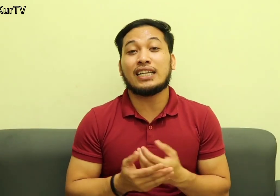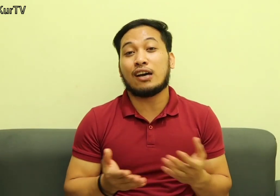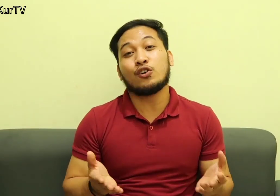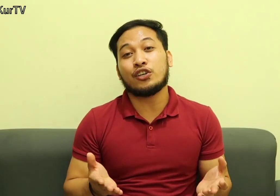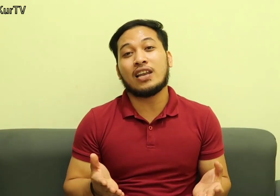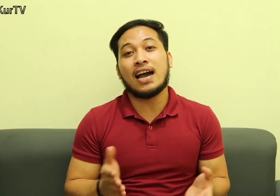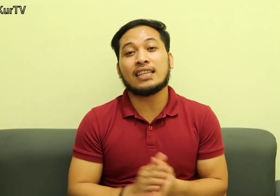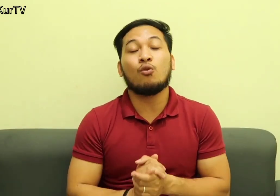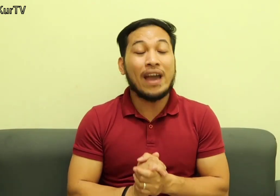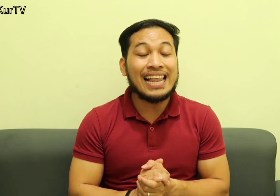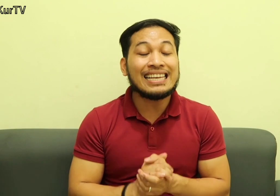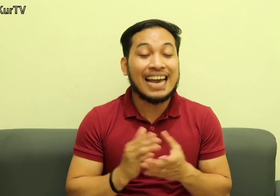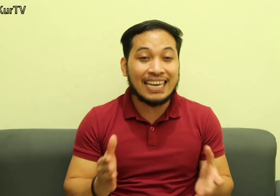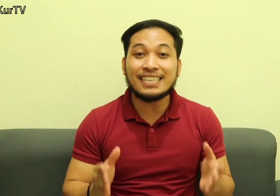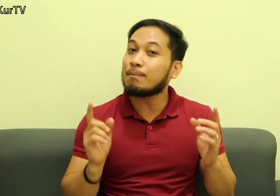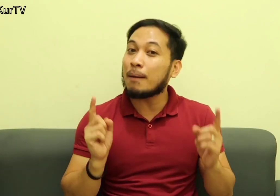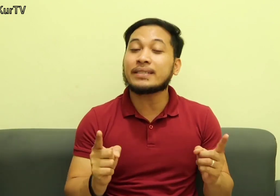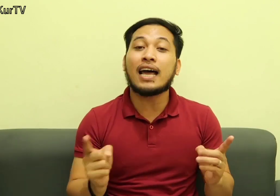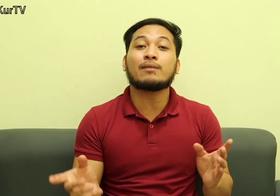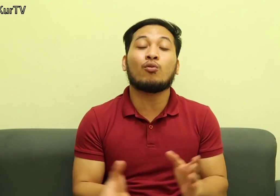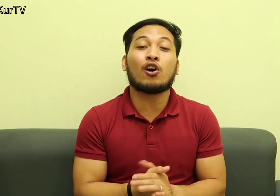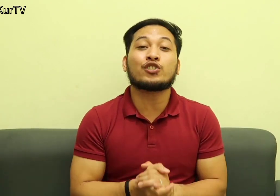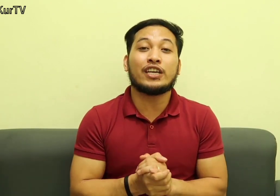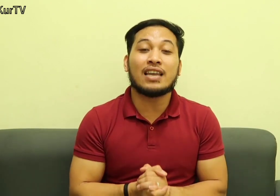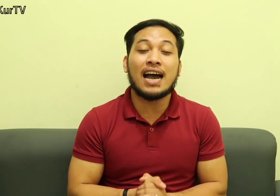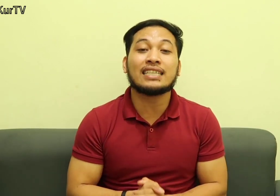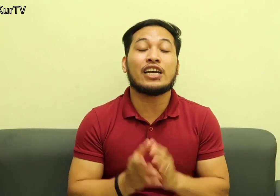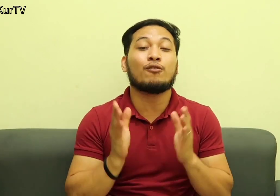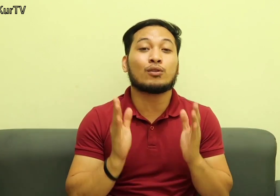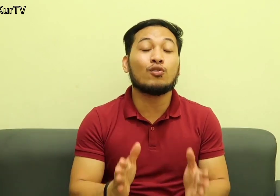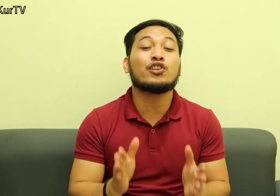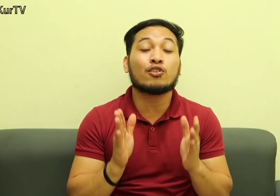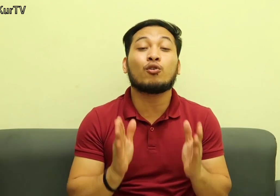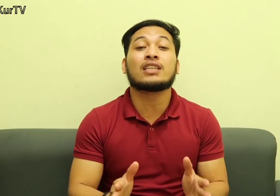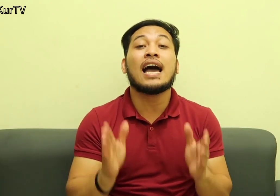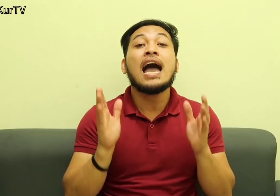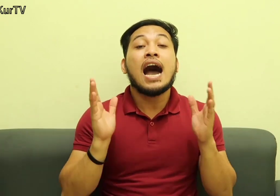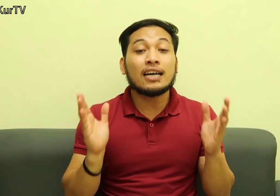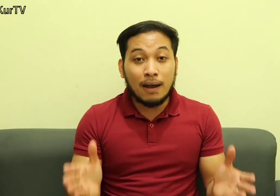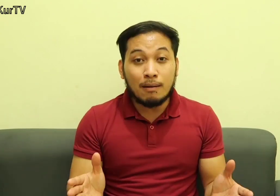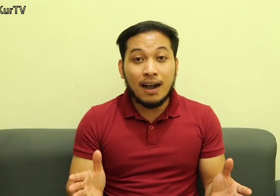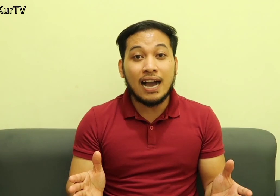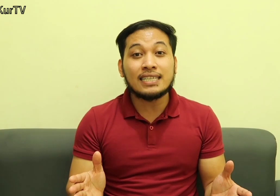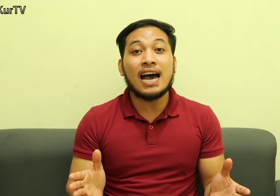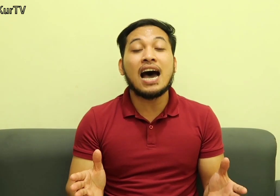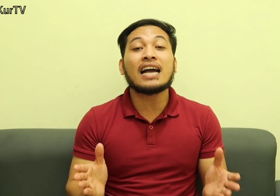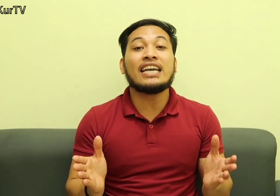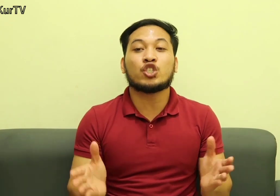kitatawag ko sa inyong lahat Well guys, nagpapasalamat po ako sa inyong lahat sa inyong patuloy na suporta at pagmamahal sa aking